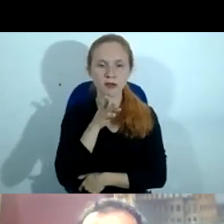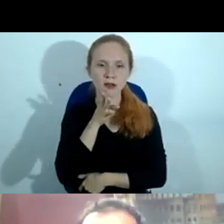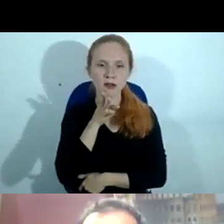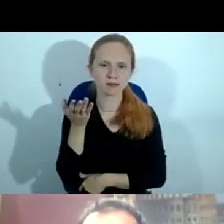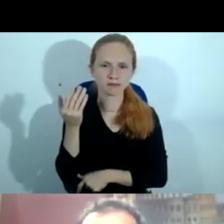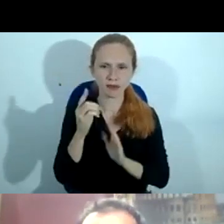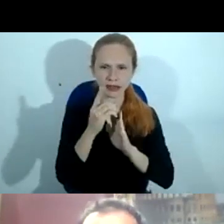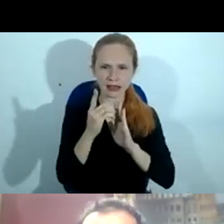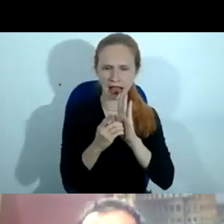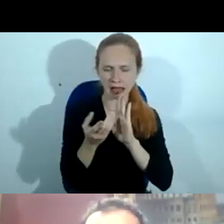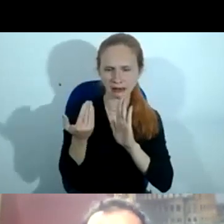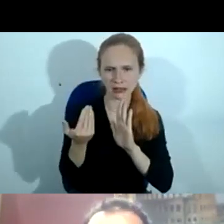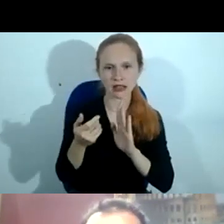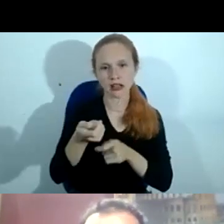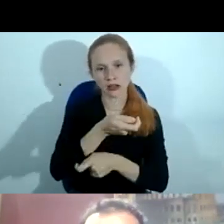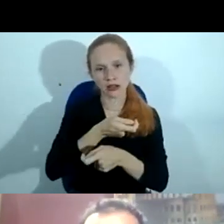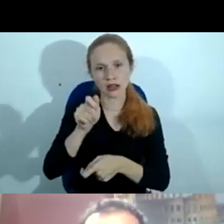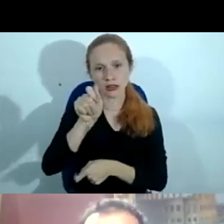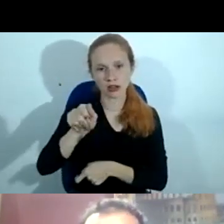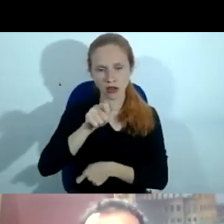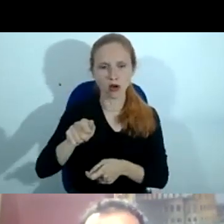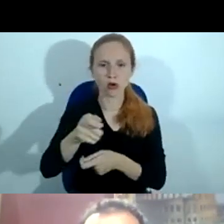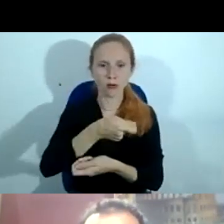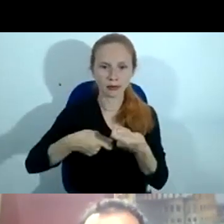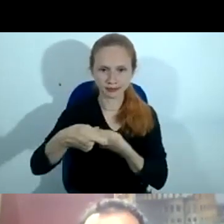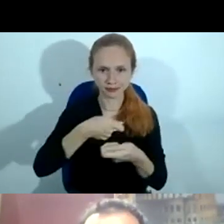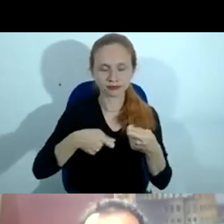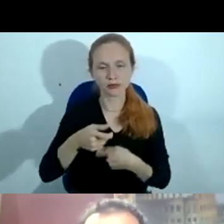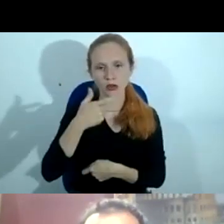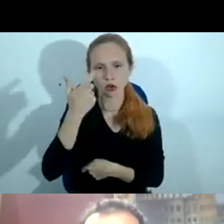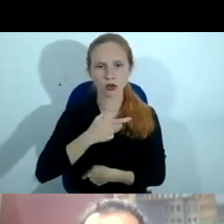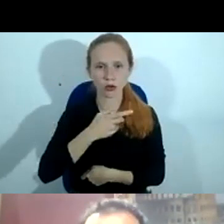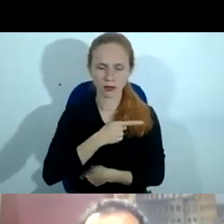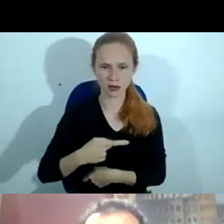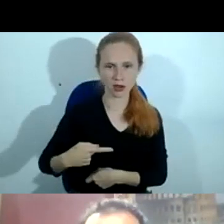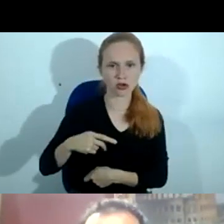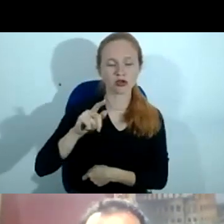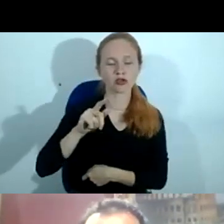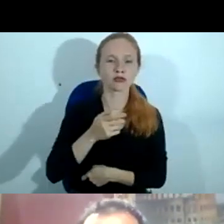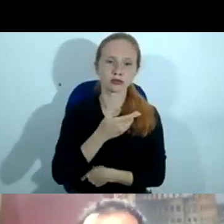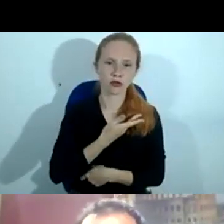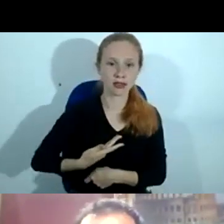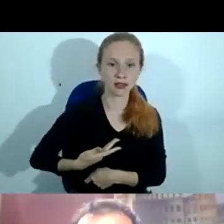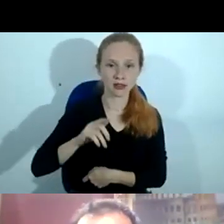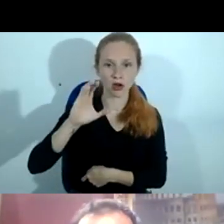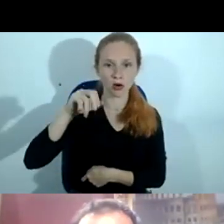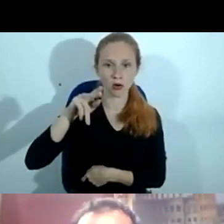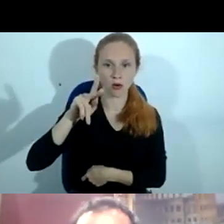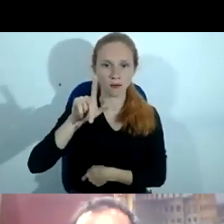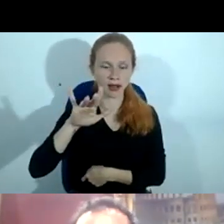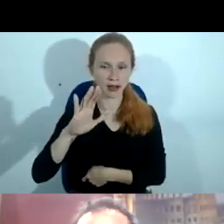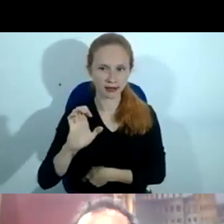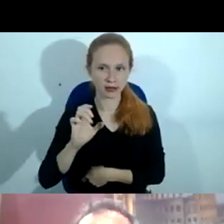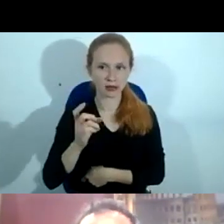Associação Comercial, onde eu presido o Conselho de Governança e Compliance. o desembargador Cláudio Viana de Lima,